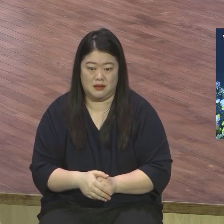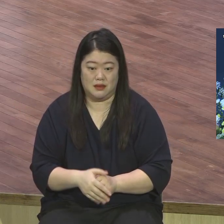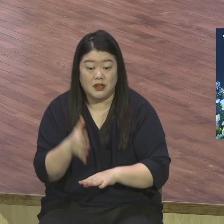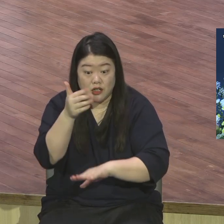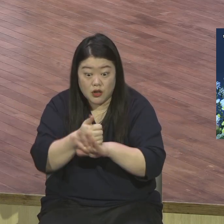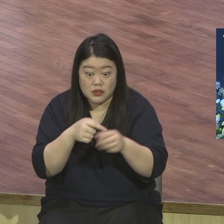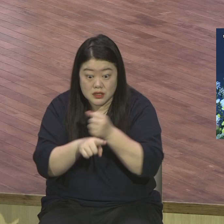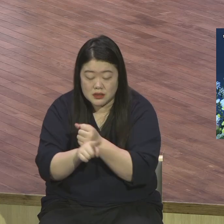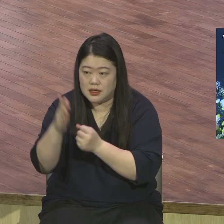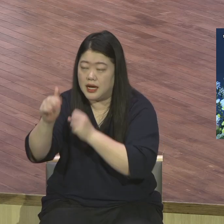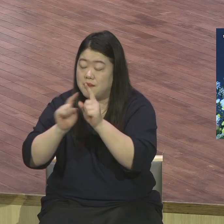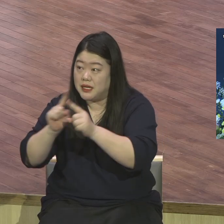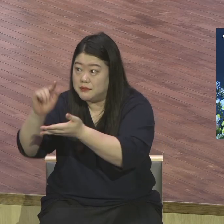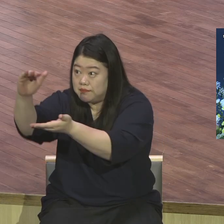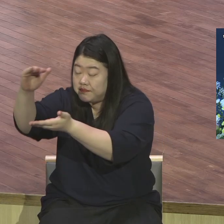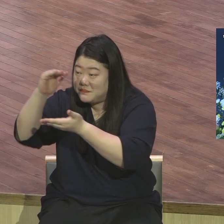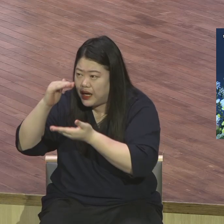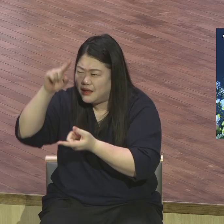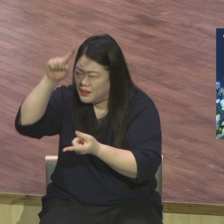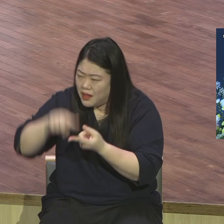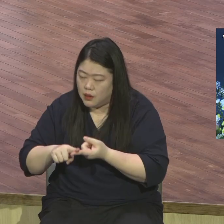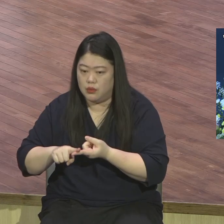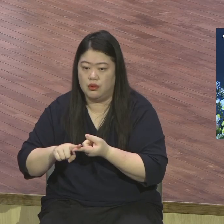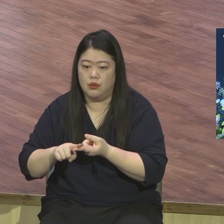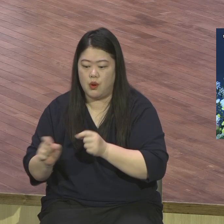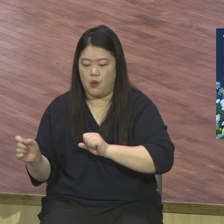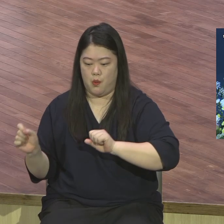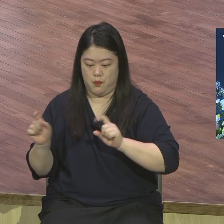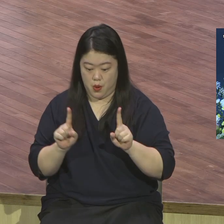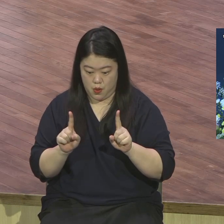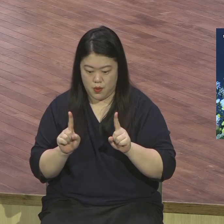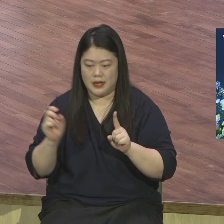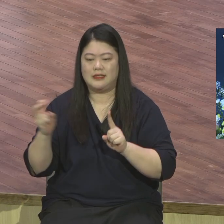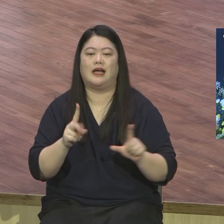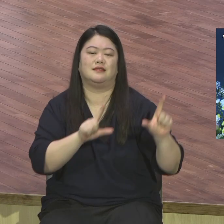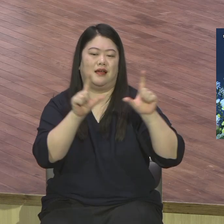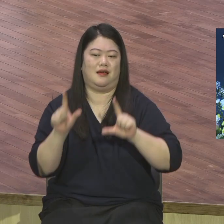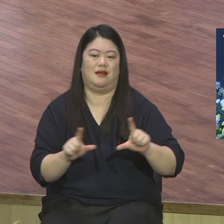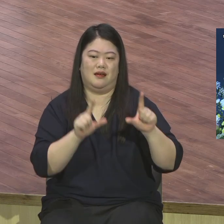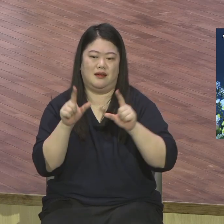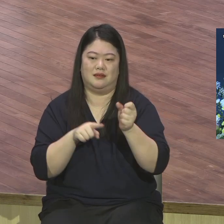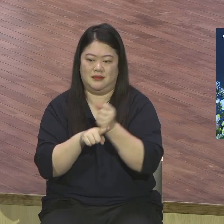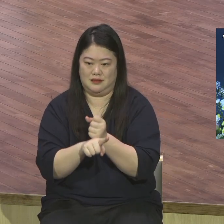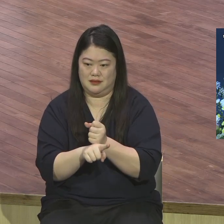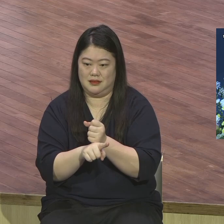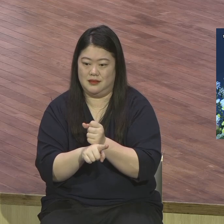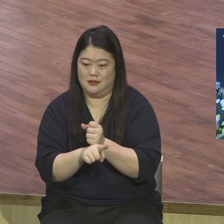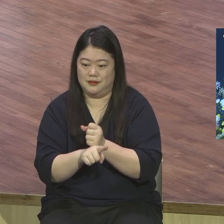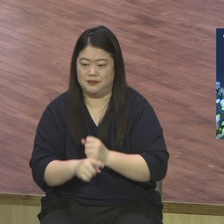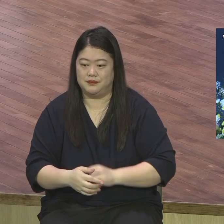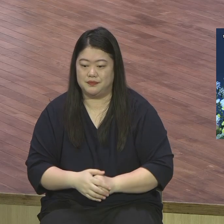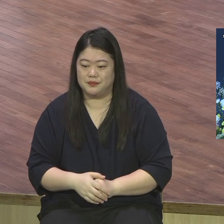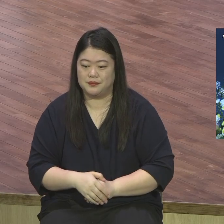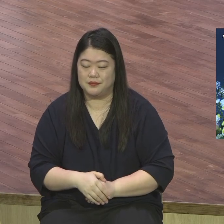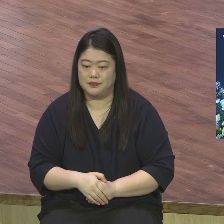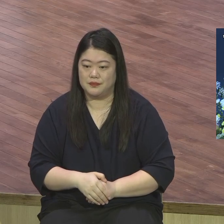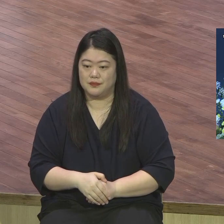이게 변화되는 거예요 이게 새로운 삶이에요 세상 사람들은 전부 자기 중심입니다